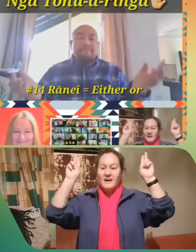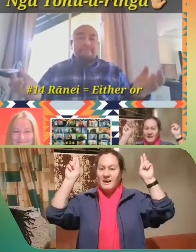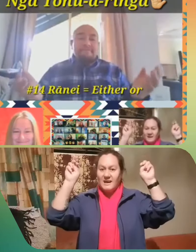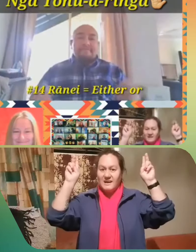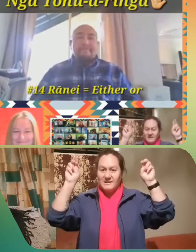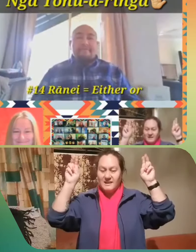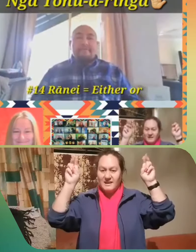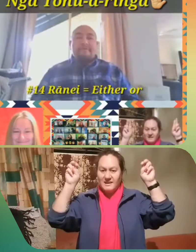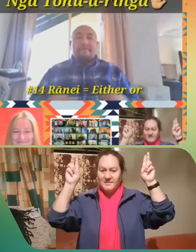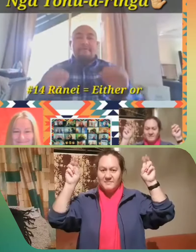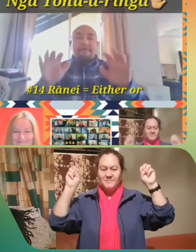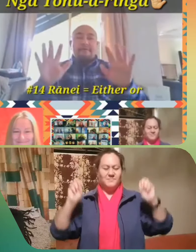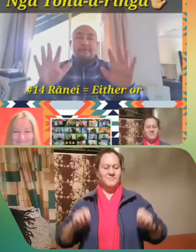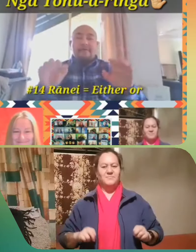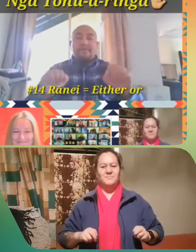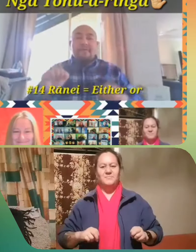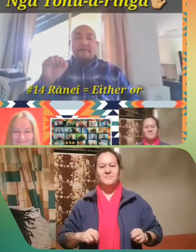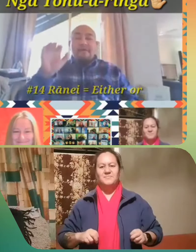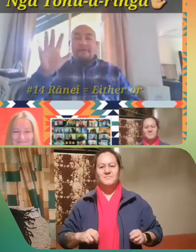Arā.